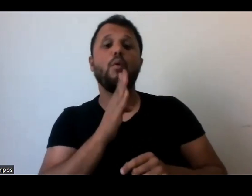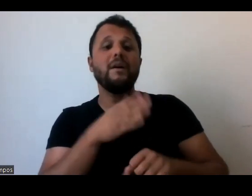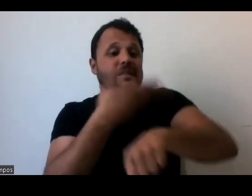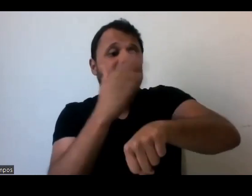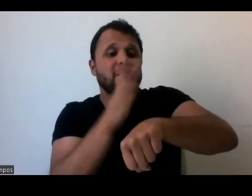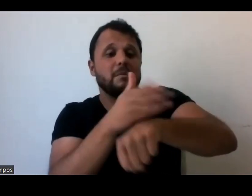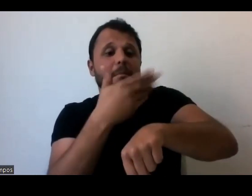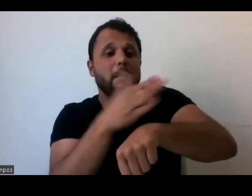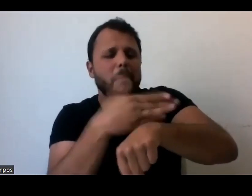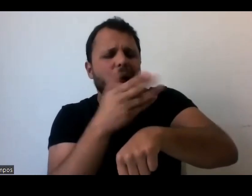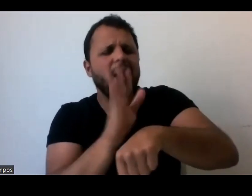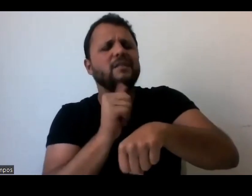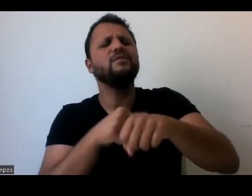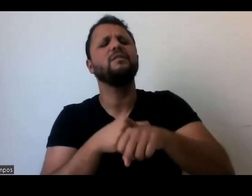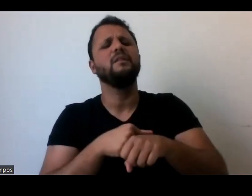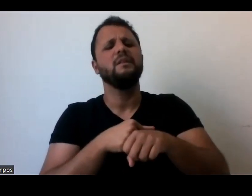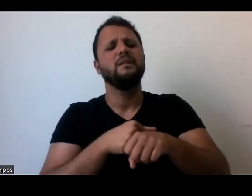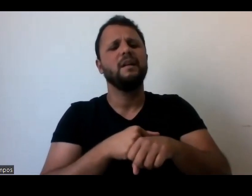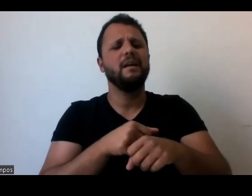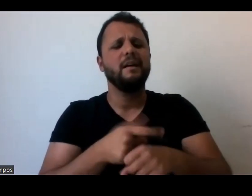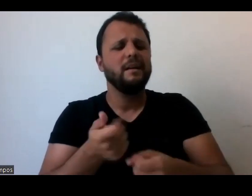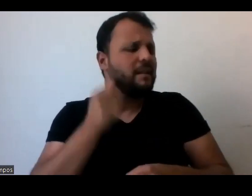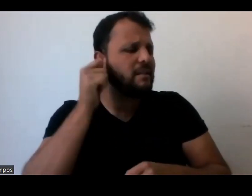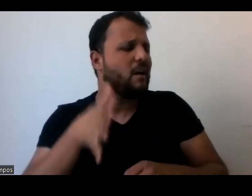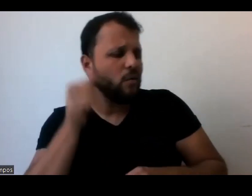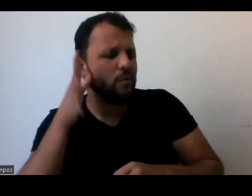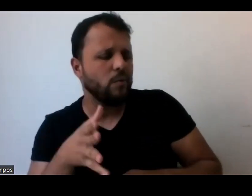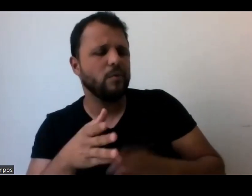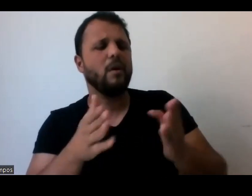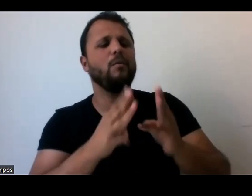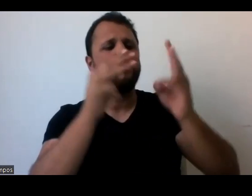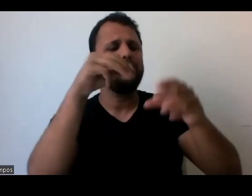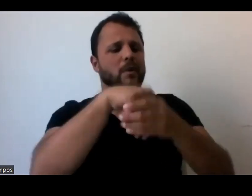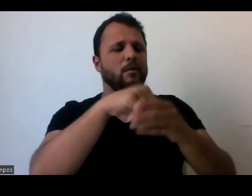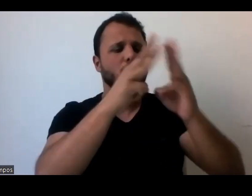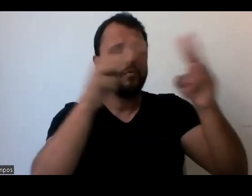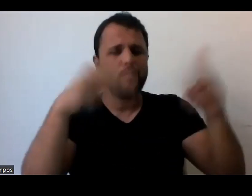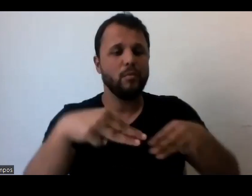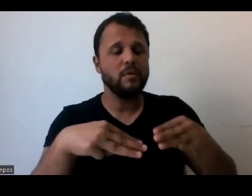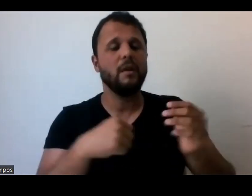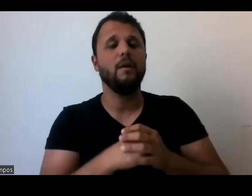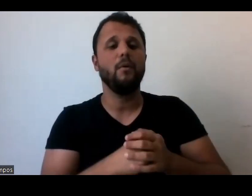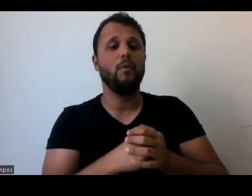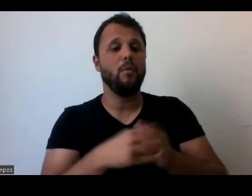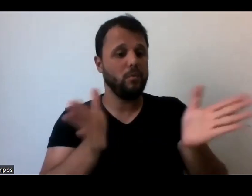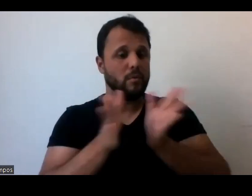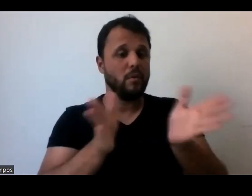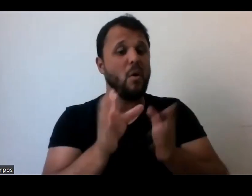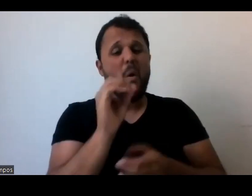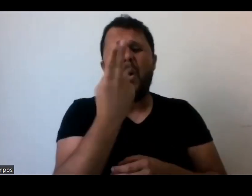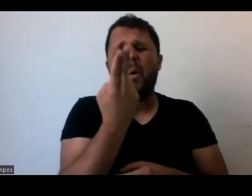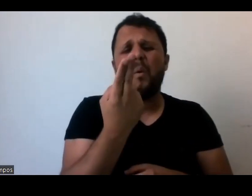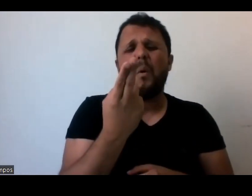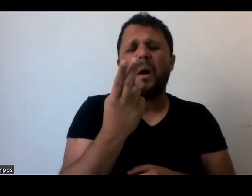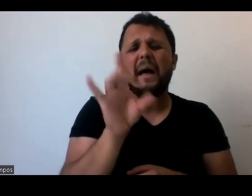museus? Elas realmente acontecem ou são apenas um discurso institucional inclusivo que fica bem para as mídias, que é uma